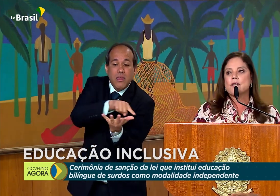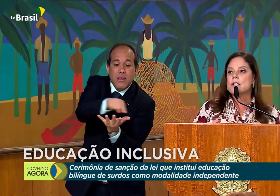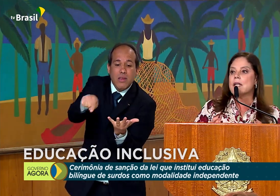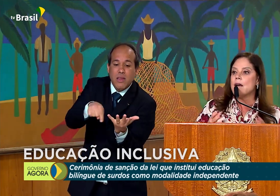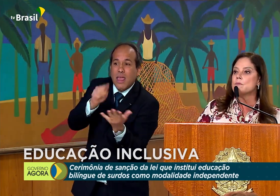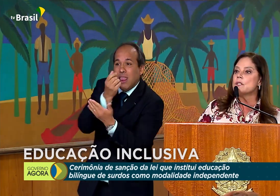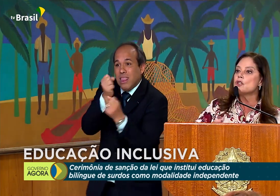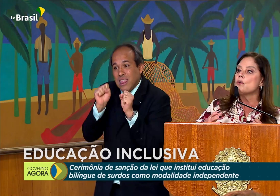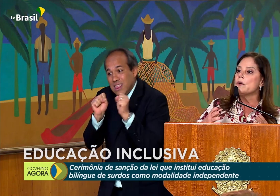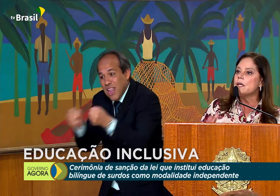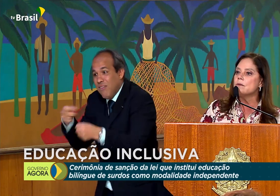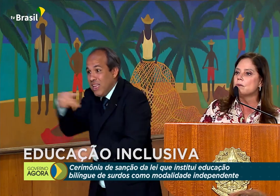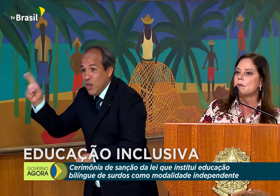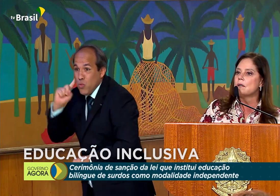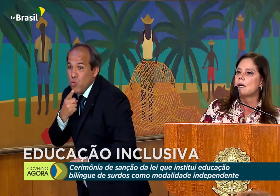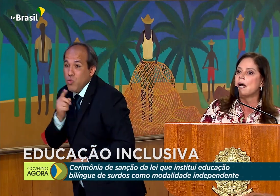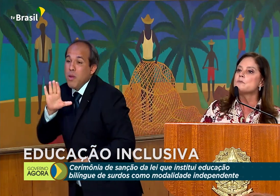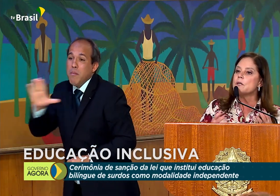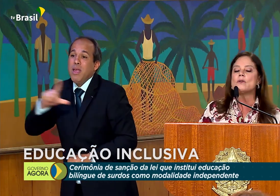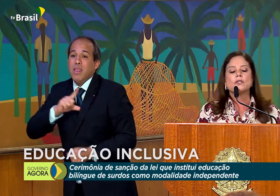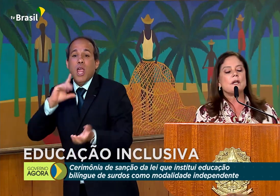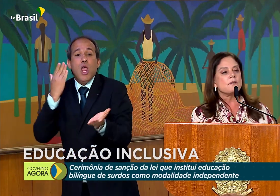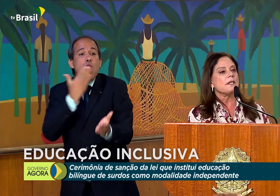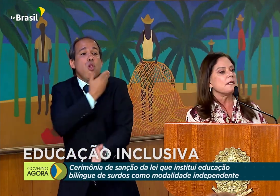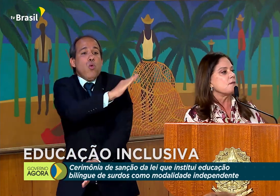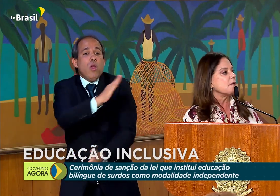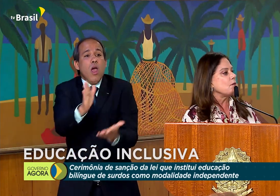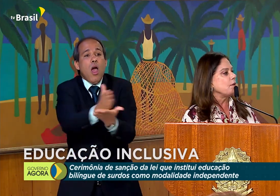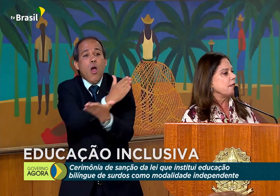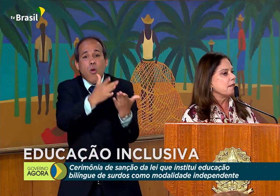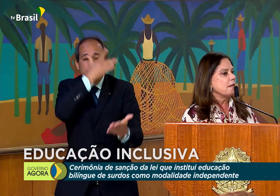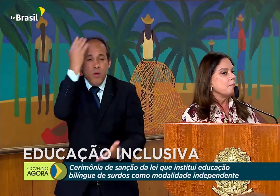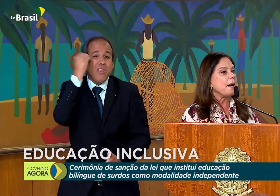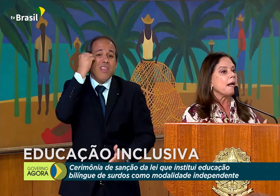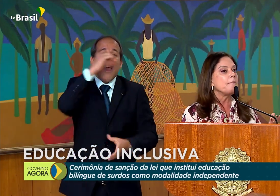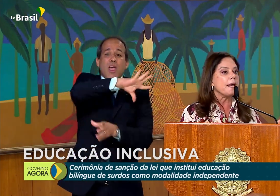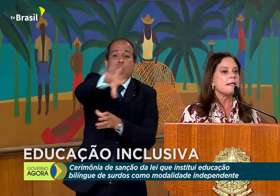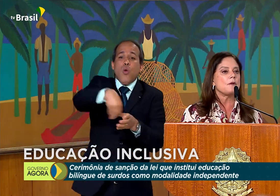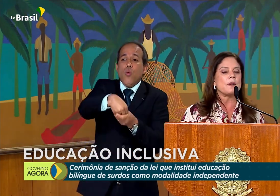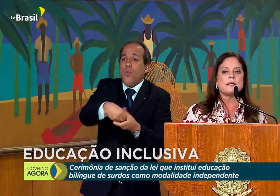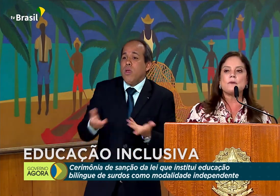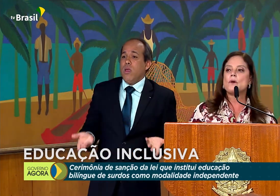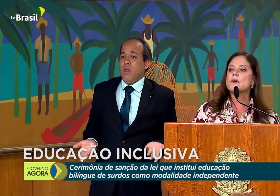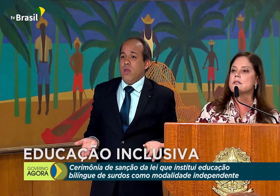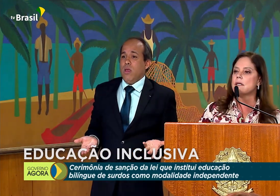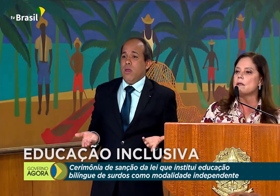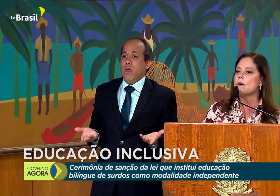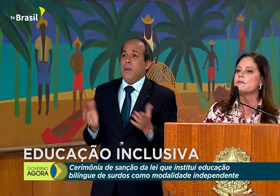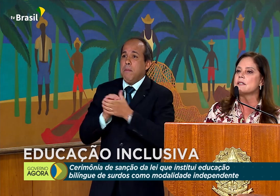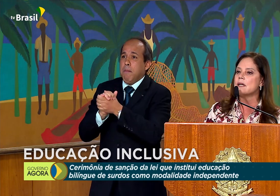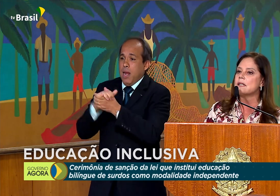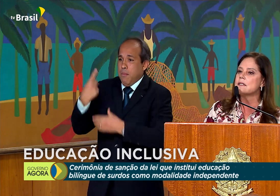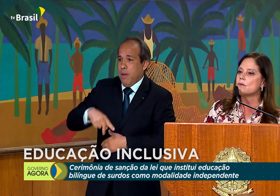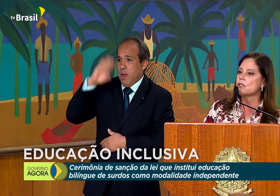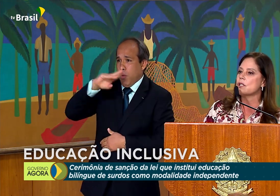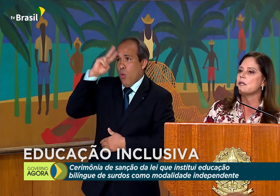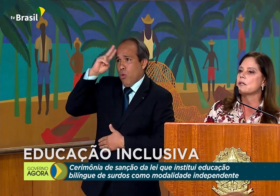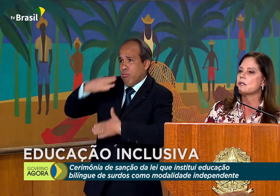nós estávamos excluindo as pessoas que estavam tentando se incluir. Parabéns ao Brasil que conseguiu avançar nas cirurgias.